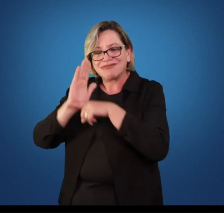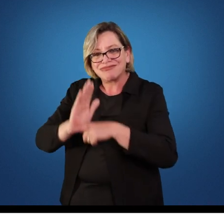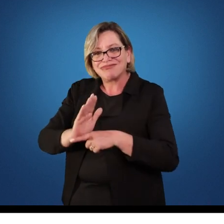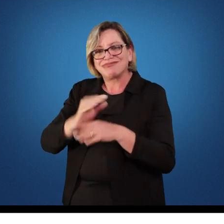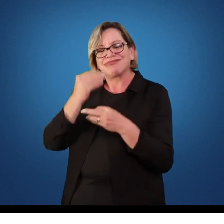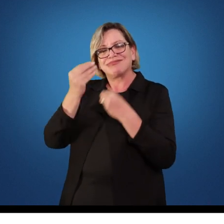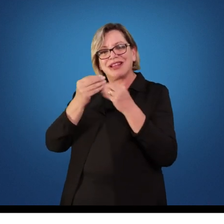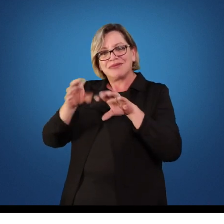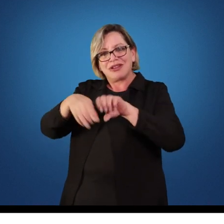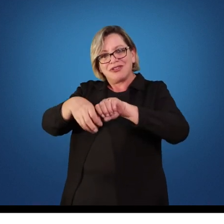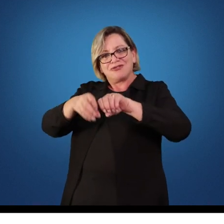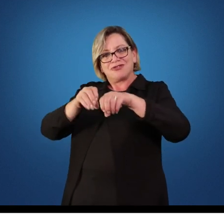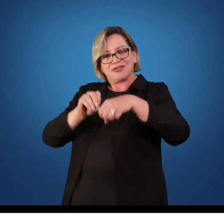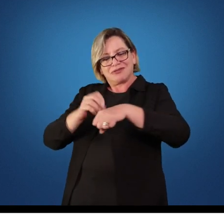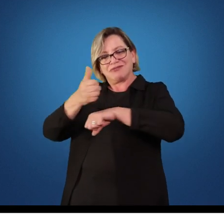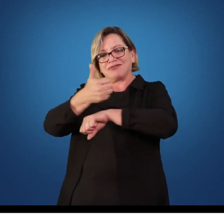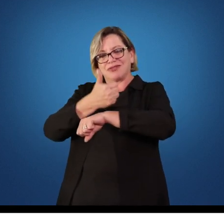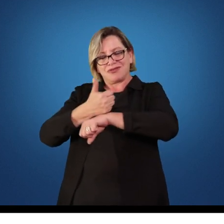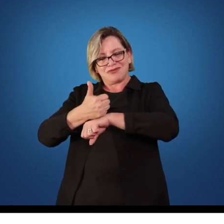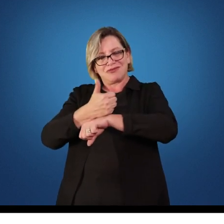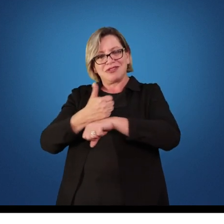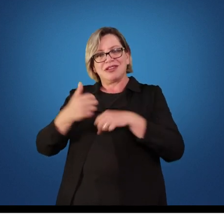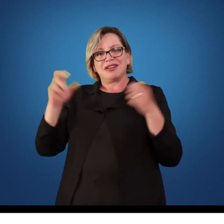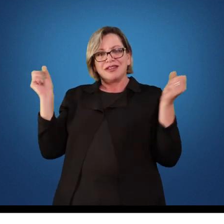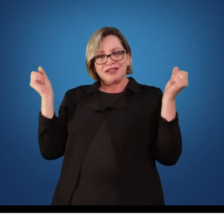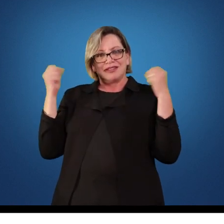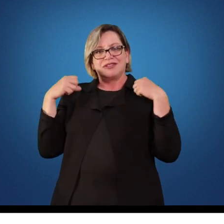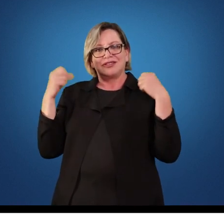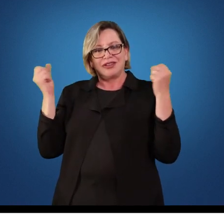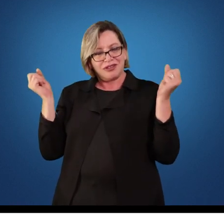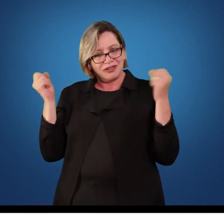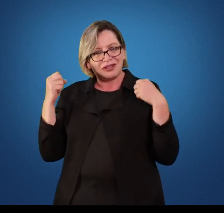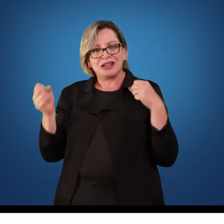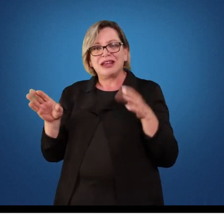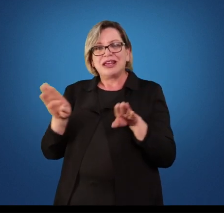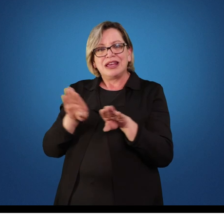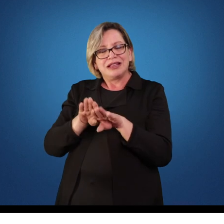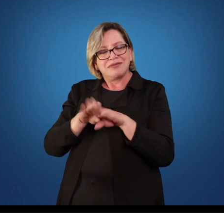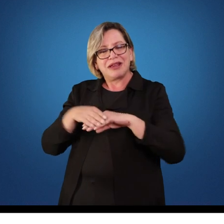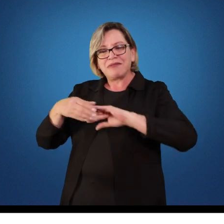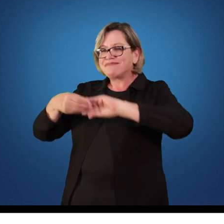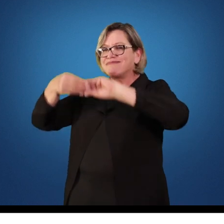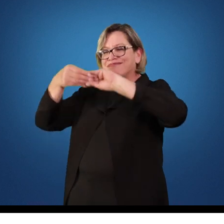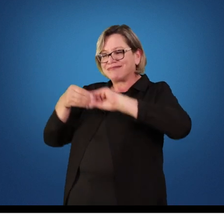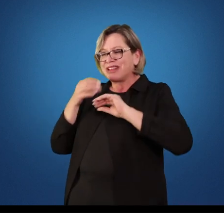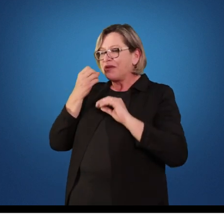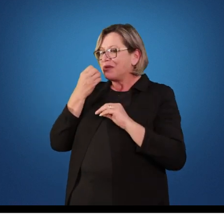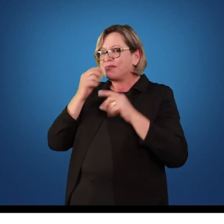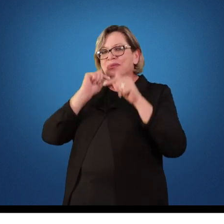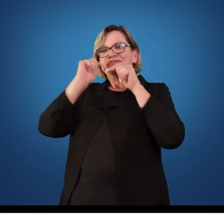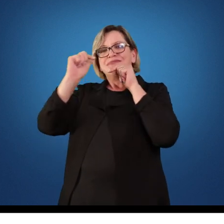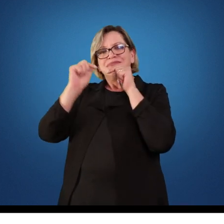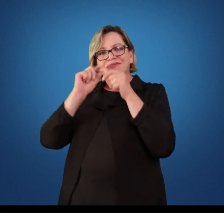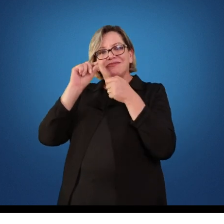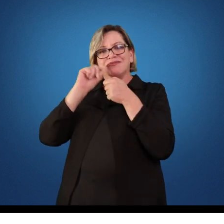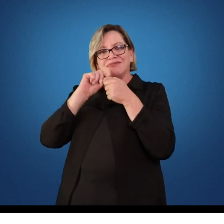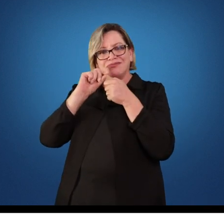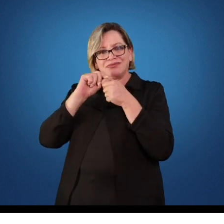para a formação de professores de Educação Física e também te parabenizar o professor pelo excelente trabalho que você vem desenvolvendo na rede.